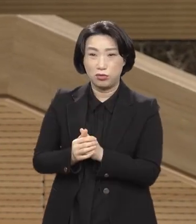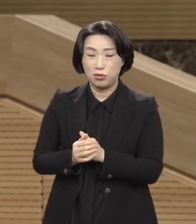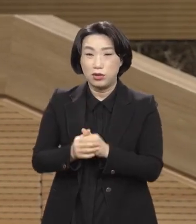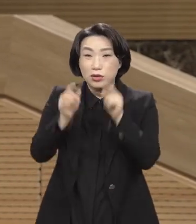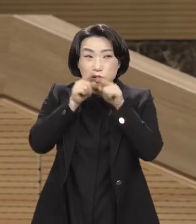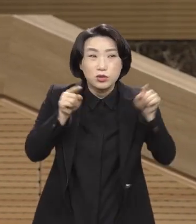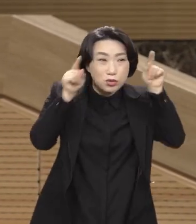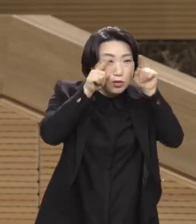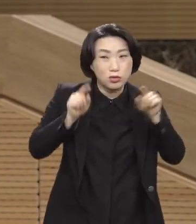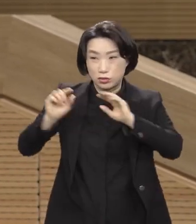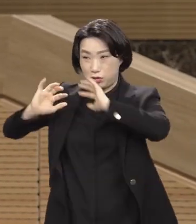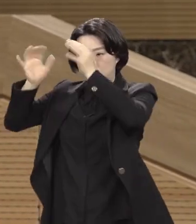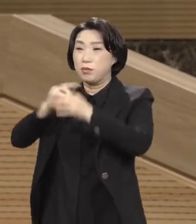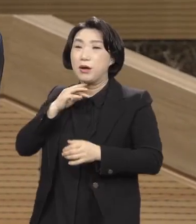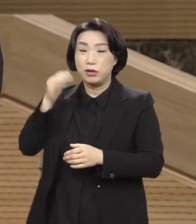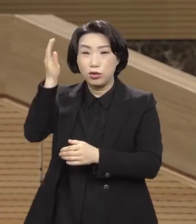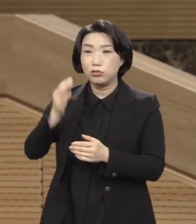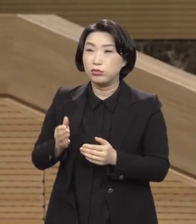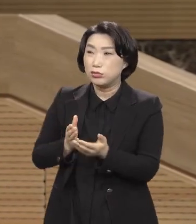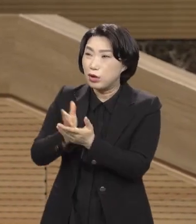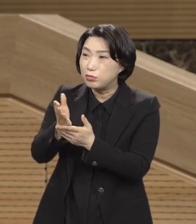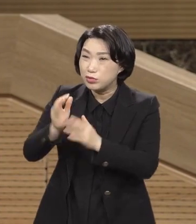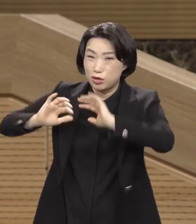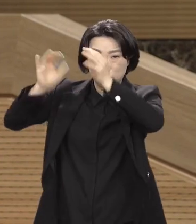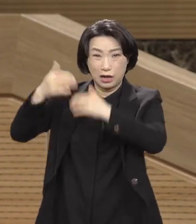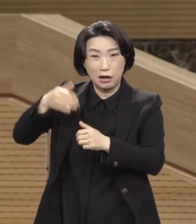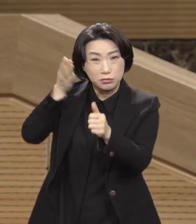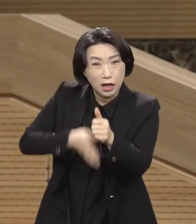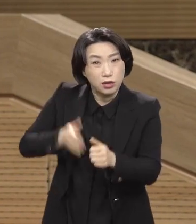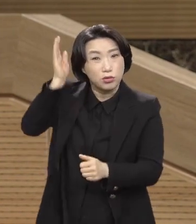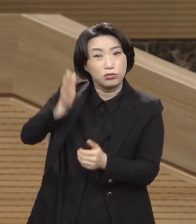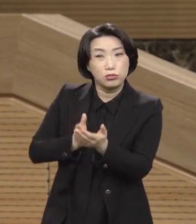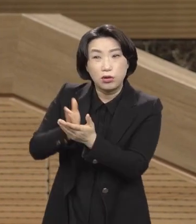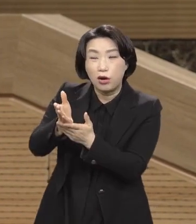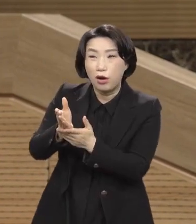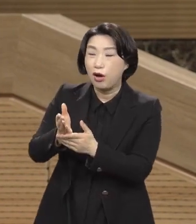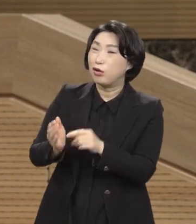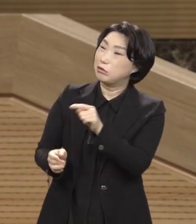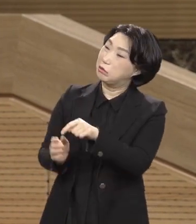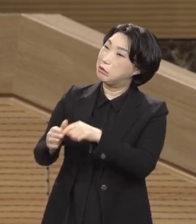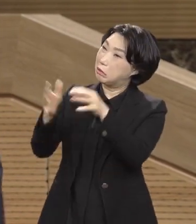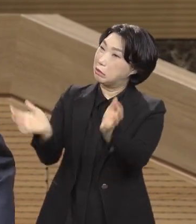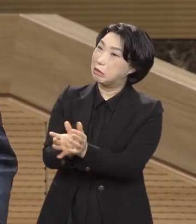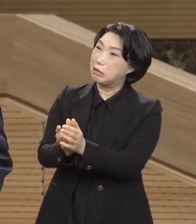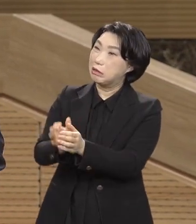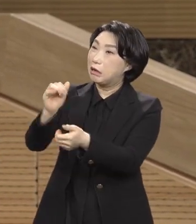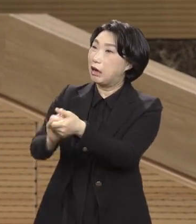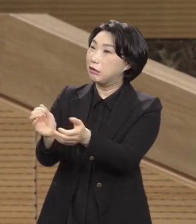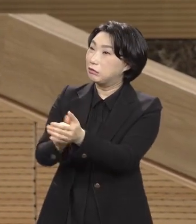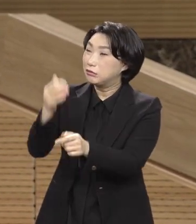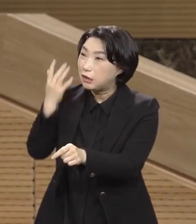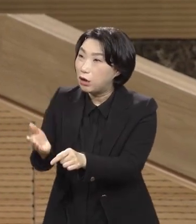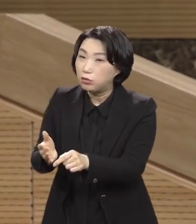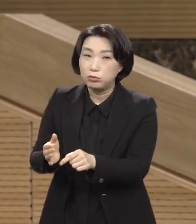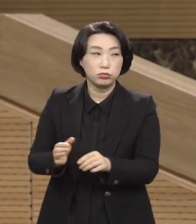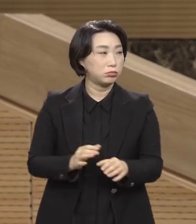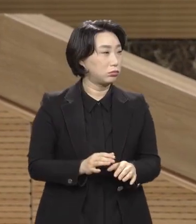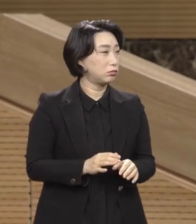천국만 얘기하고 천국 가야 된다고 얘기하고 왜 할 말이 그것밖에 없냐고 그 이상 무슨 말이 필요해요 성경에 다 구원해